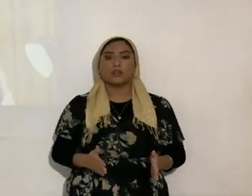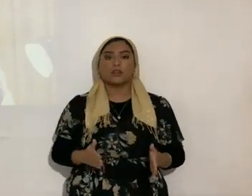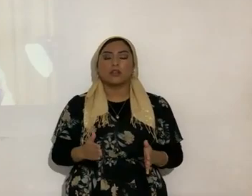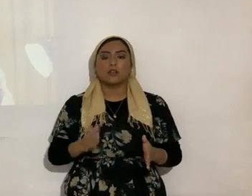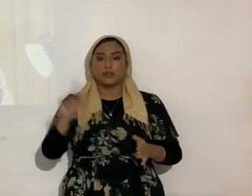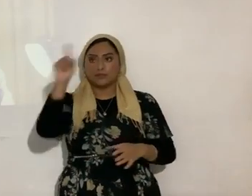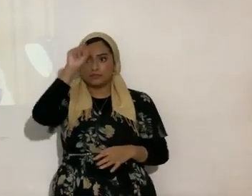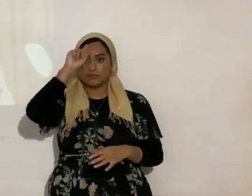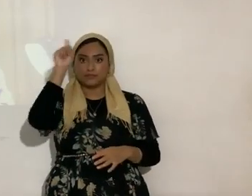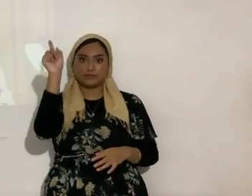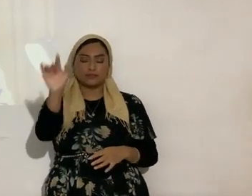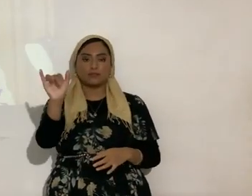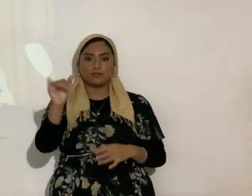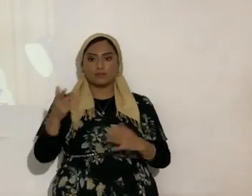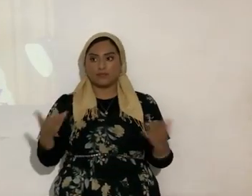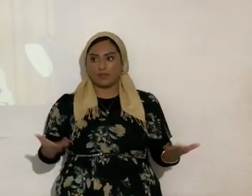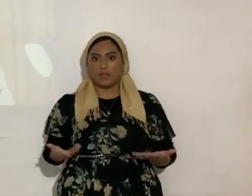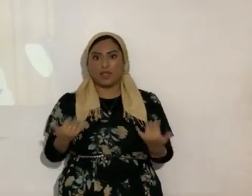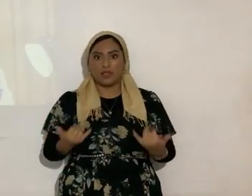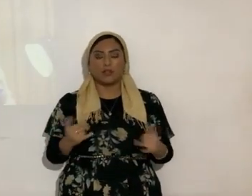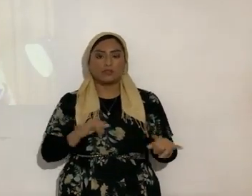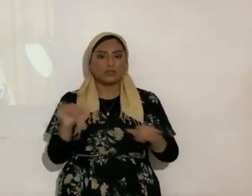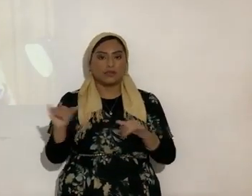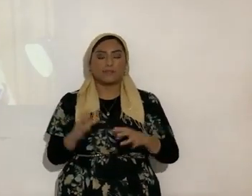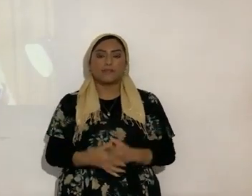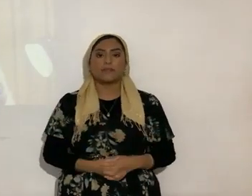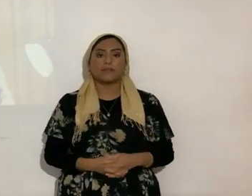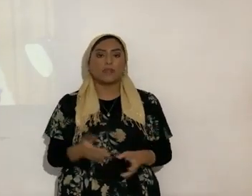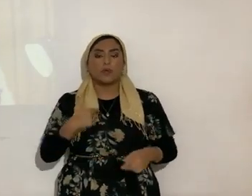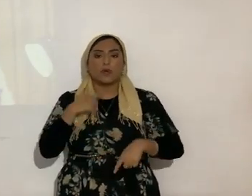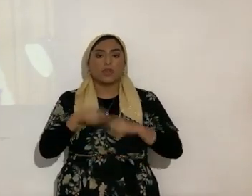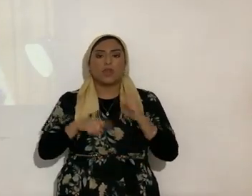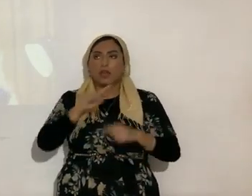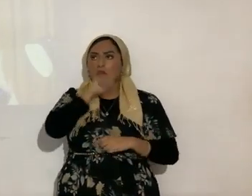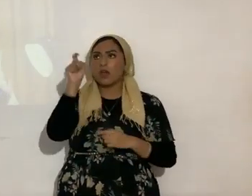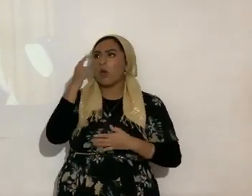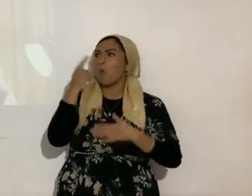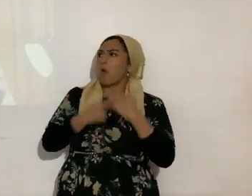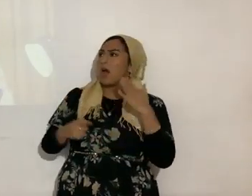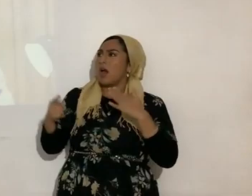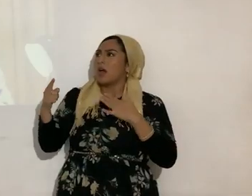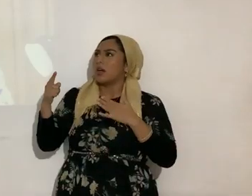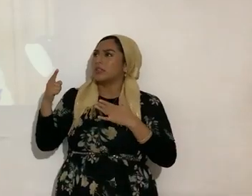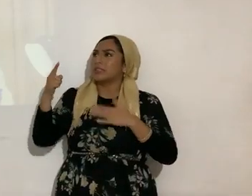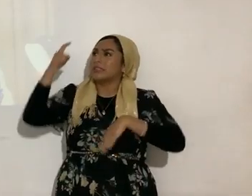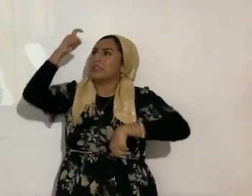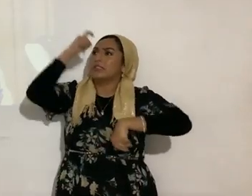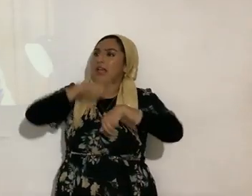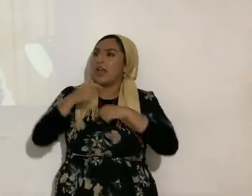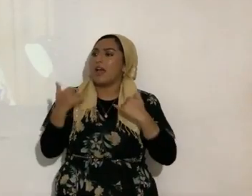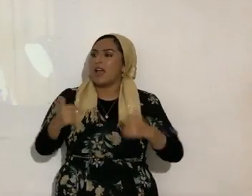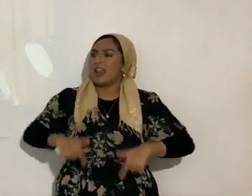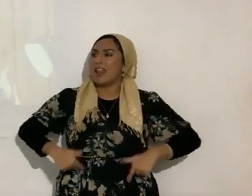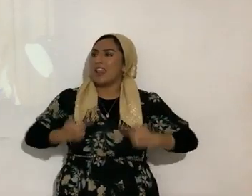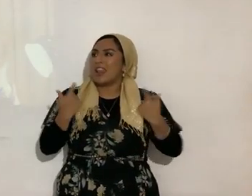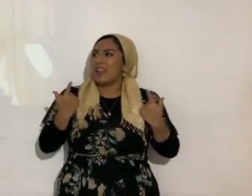la eternidad. Y no podemos preguntar en qué parte del tiempo estamos viviendo, no podemos preguntar en dónde estoy viviendo,